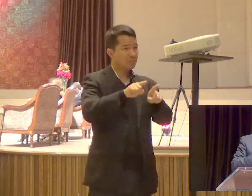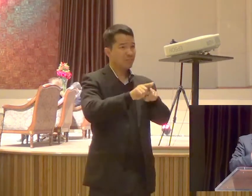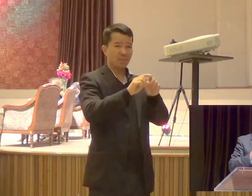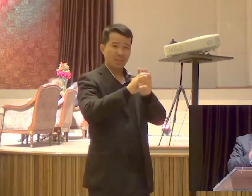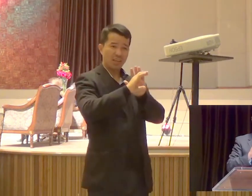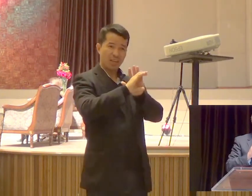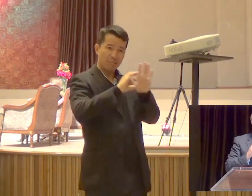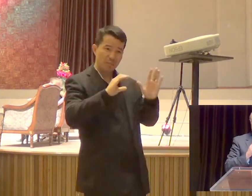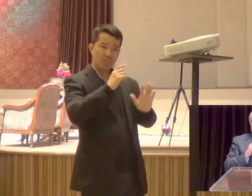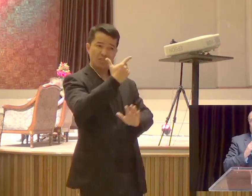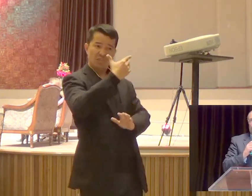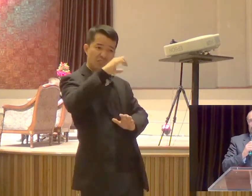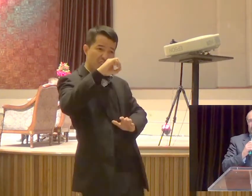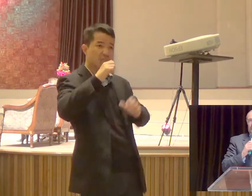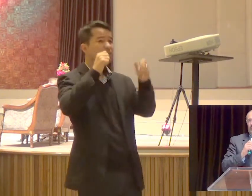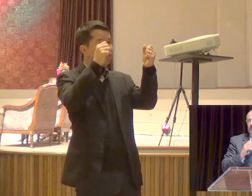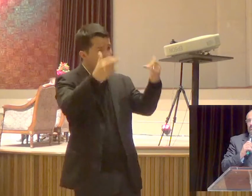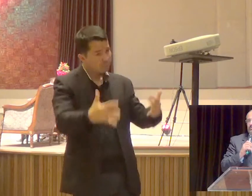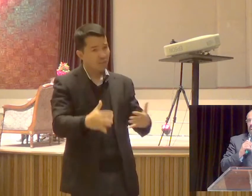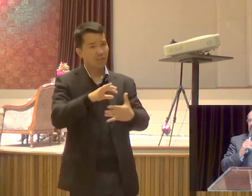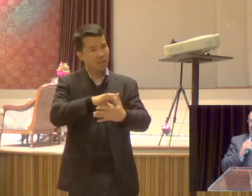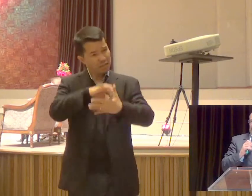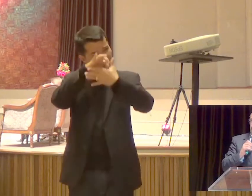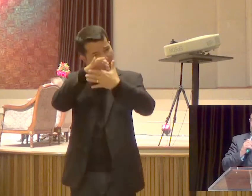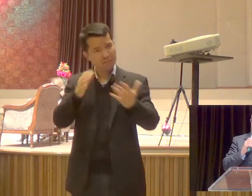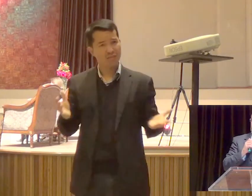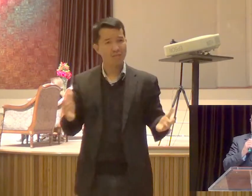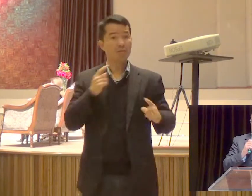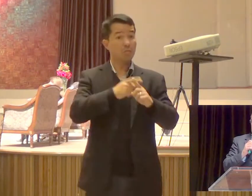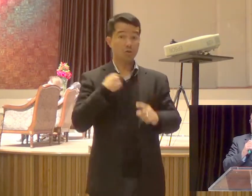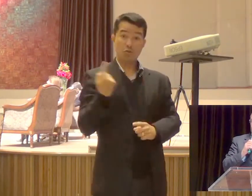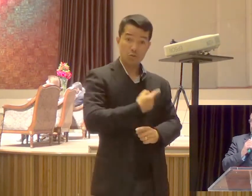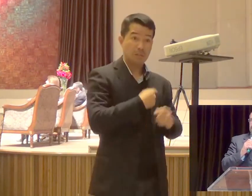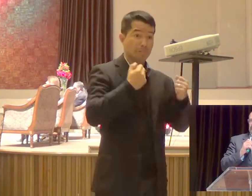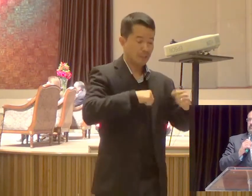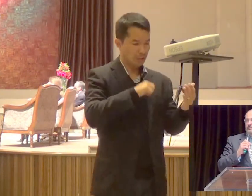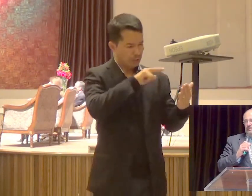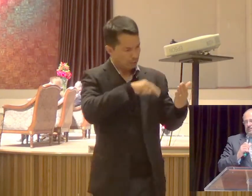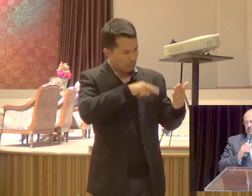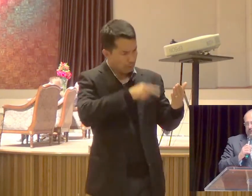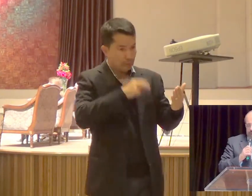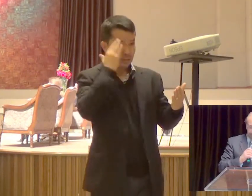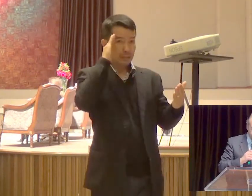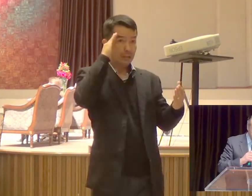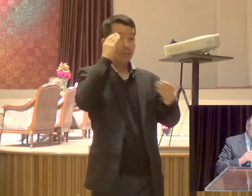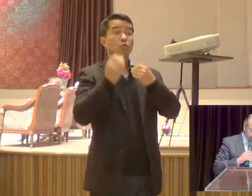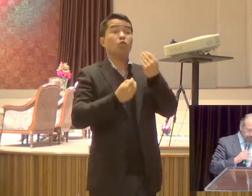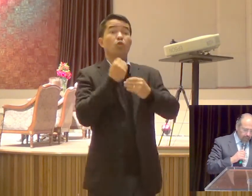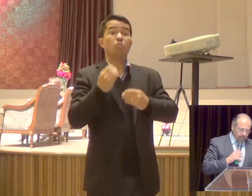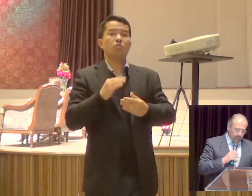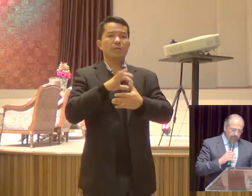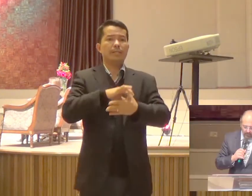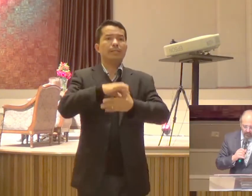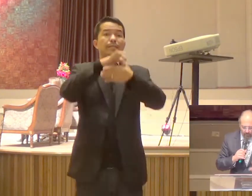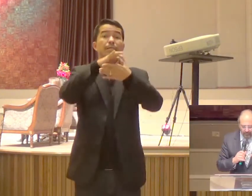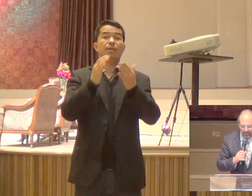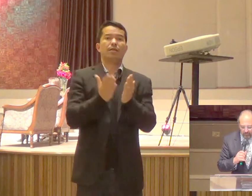E é isso que eu quero trazer para você Princípios de Deus Para um líder cristão O primeiro